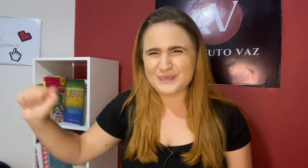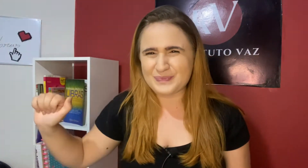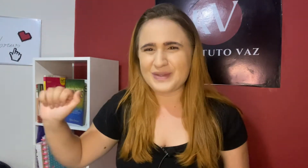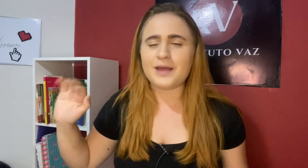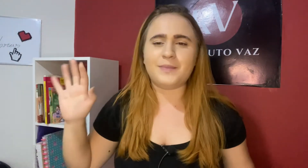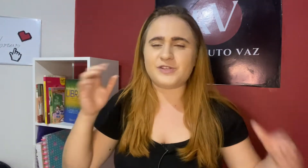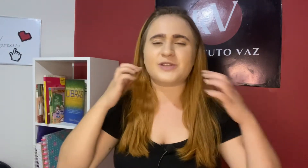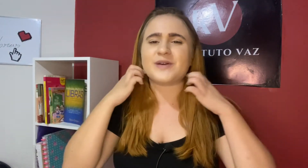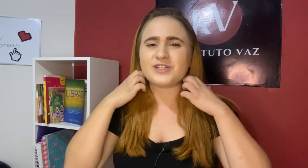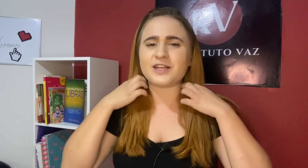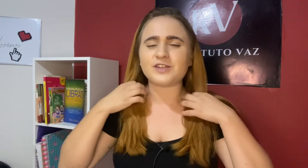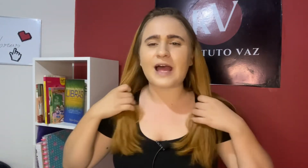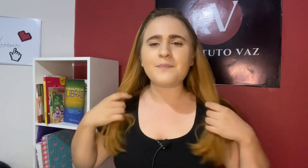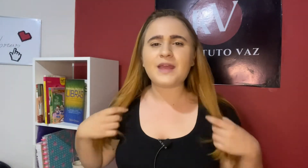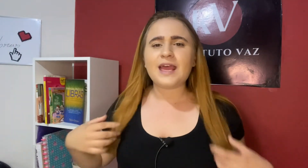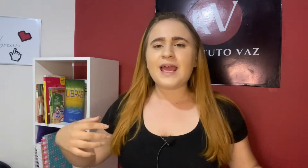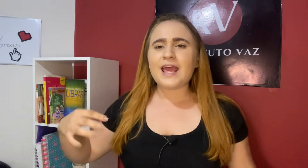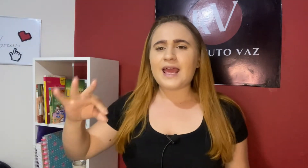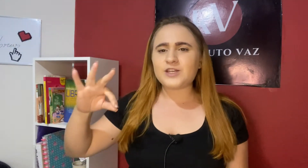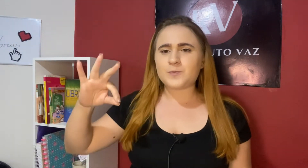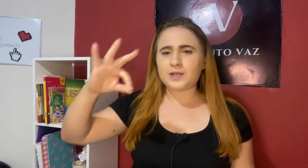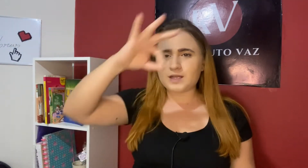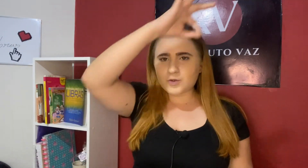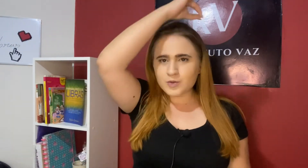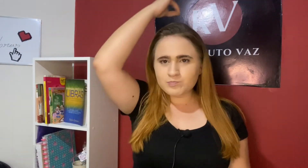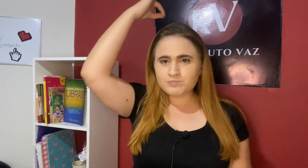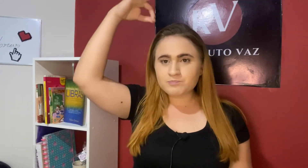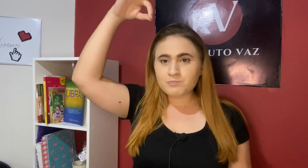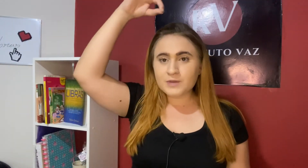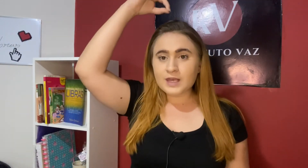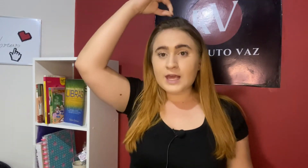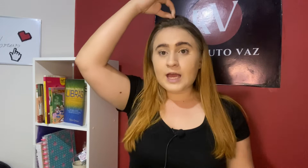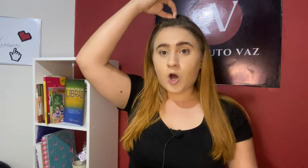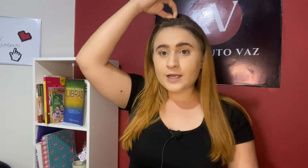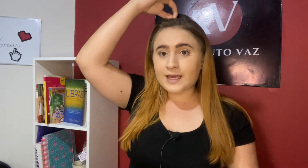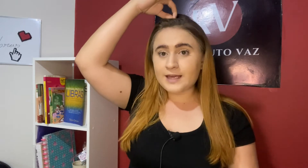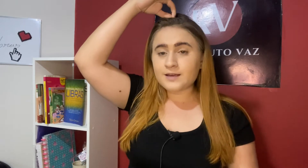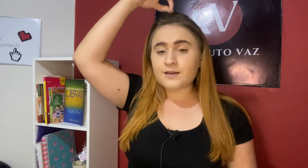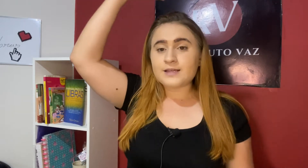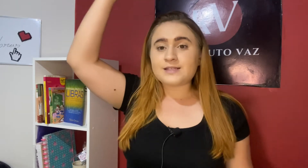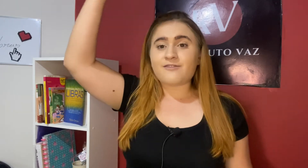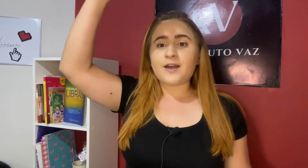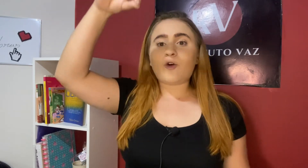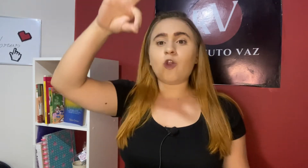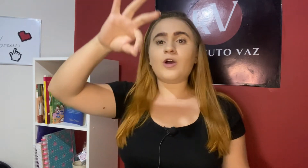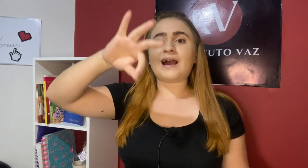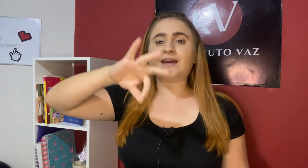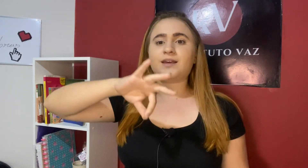Mentira, só esses três, tá? Espírito. Ok? Você vai colocar aqui.